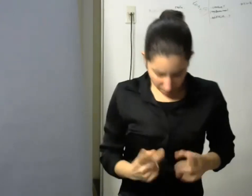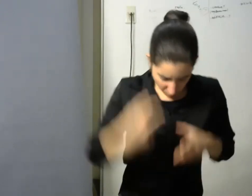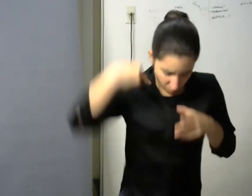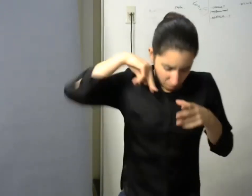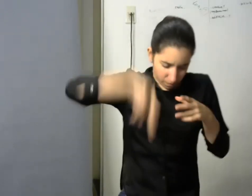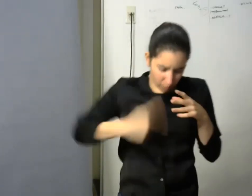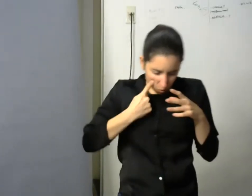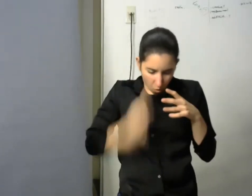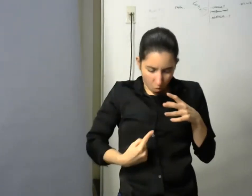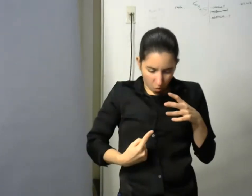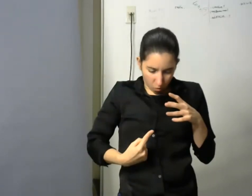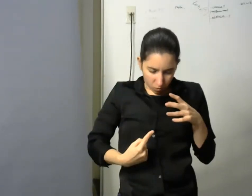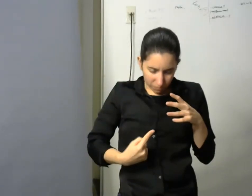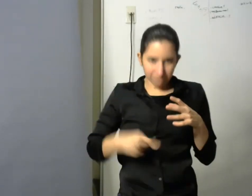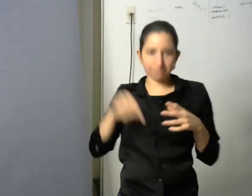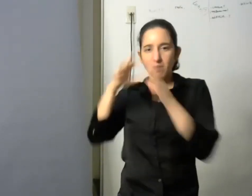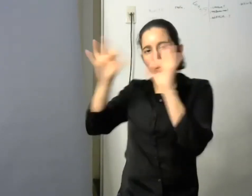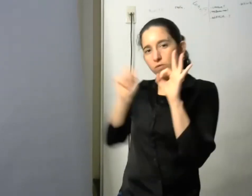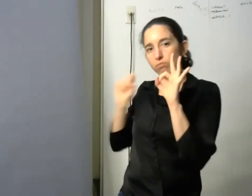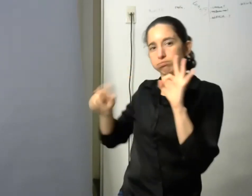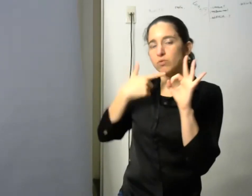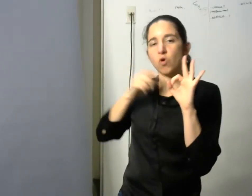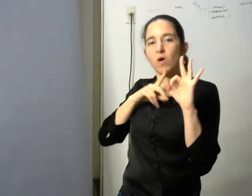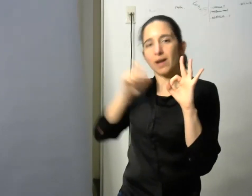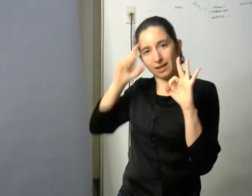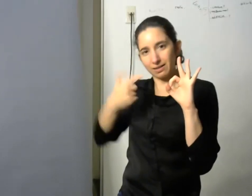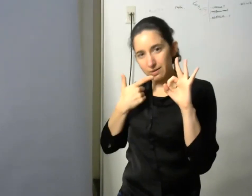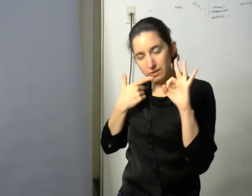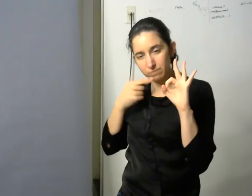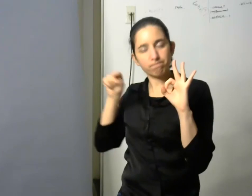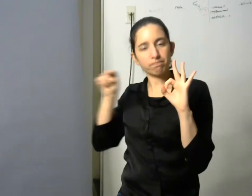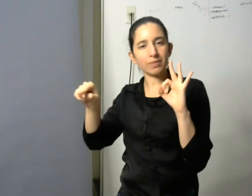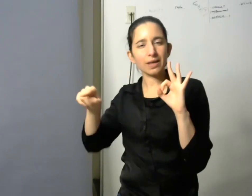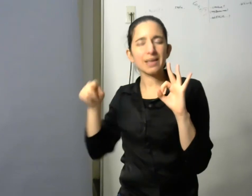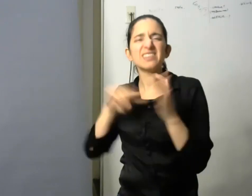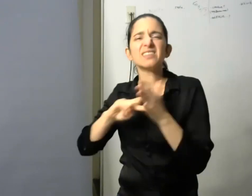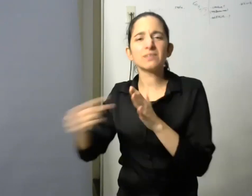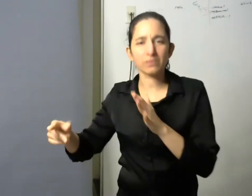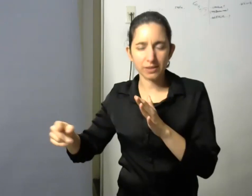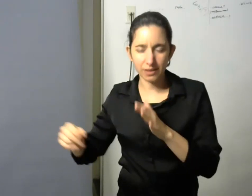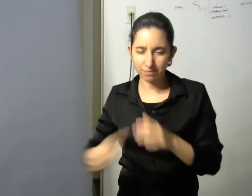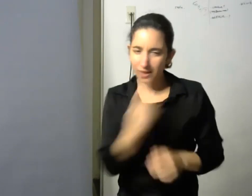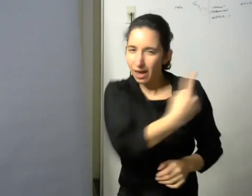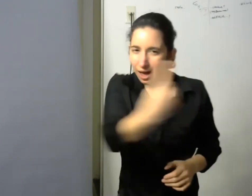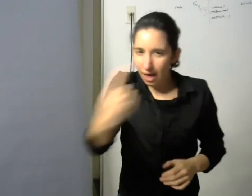dar valor a la pregunta dar valor a la experiencia y